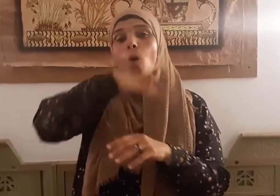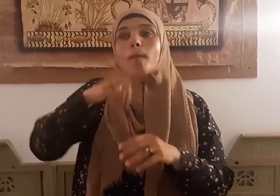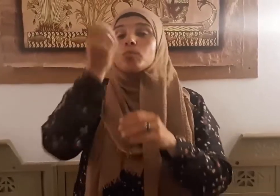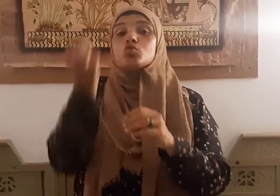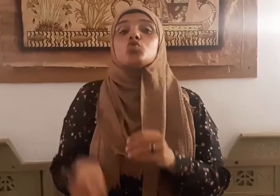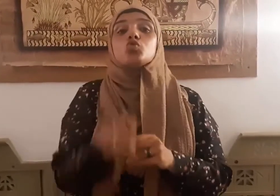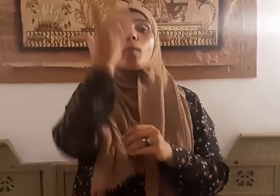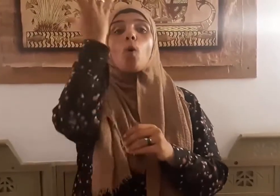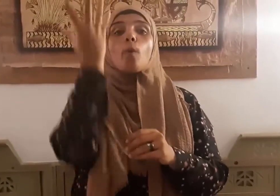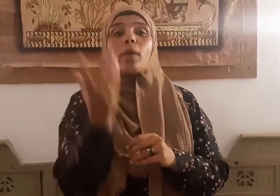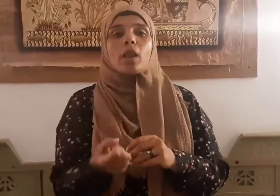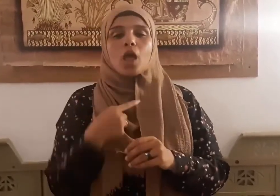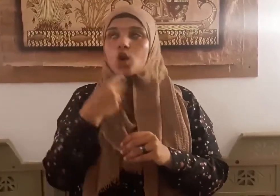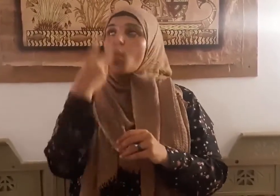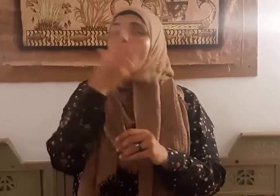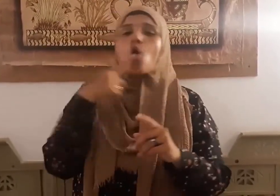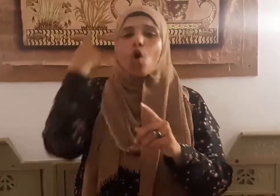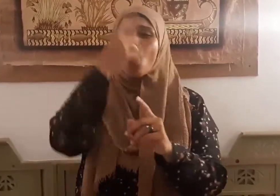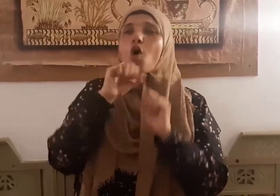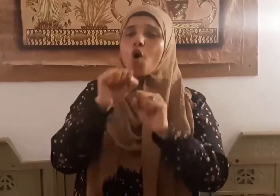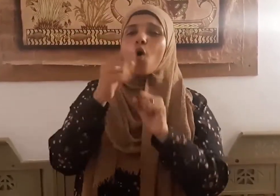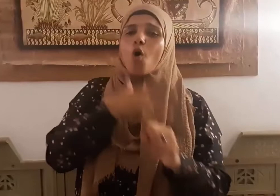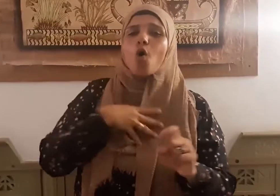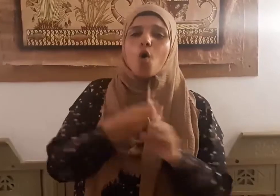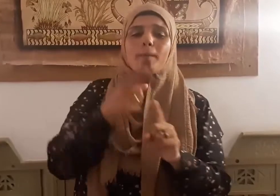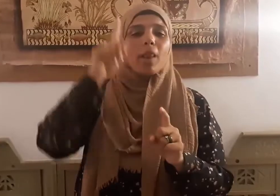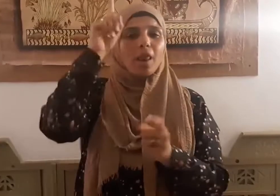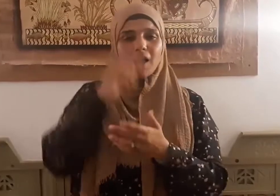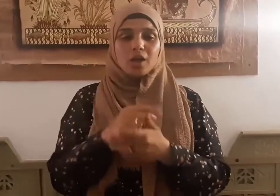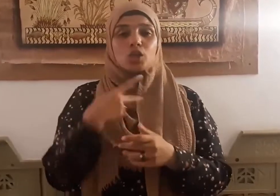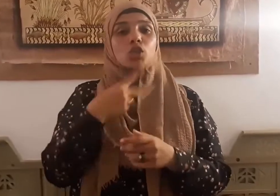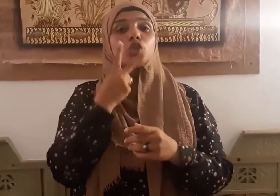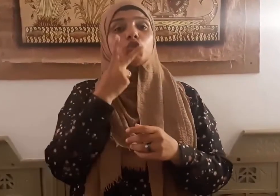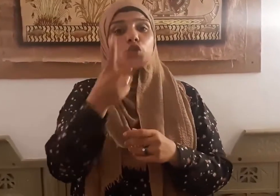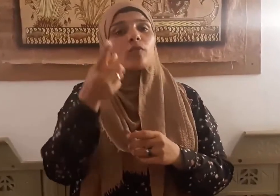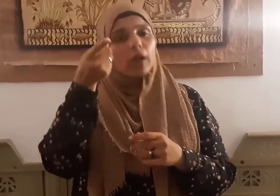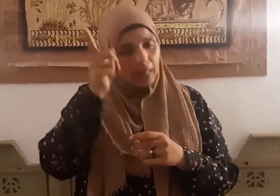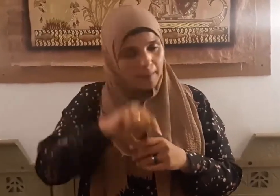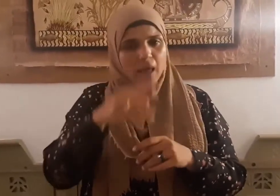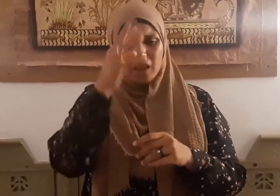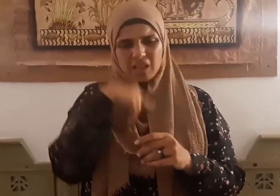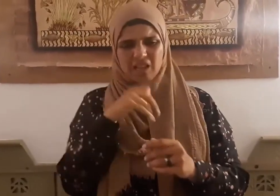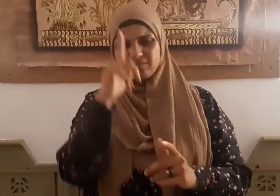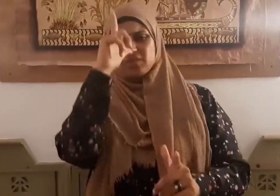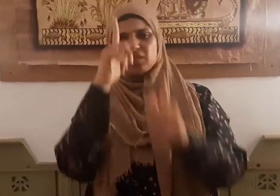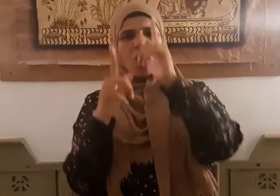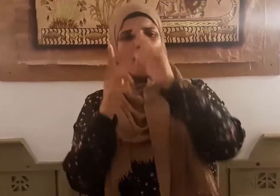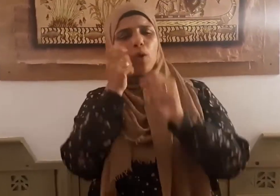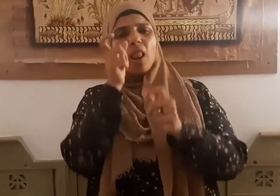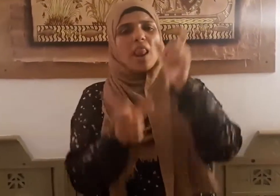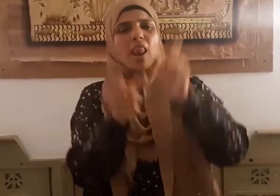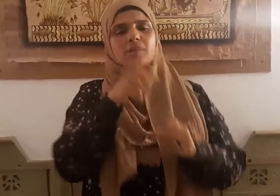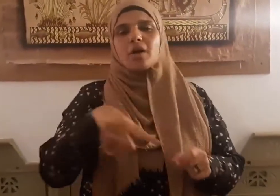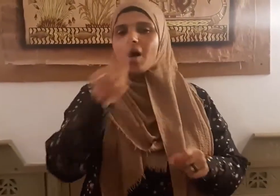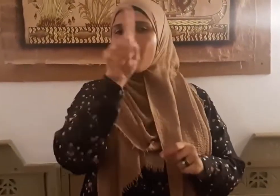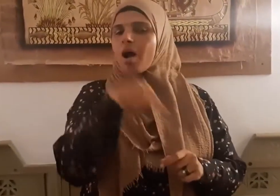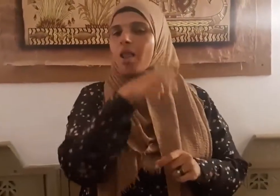يريدون وجهه ومن صور الترفع عن الناس كذلك قصر الدعوة عند